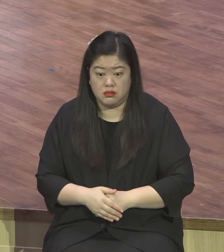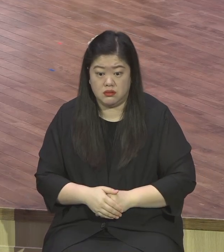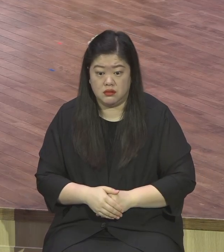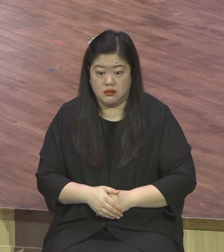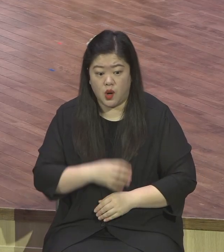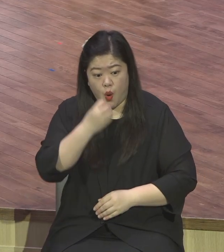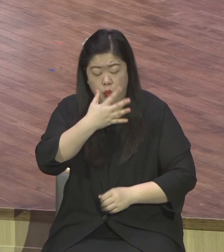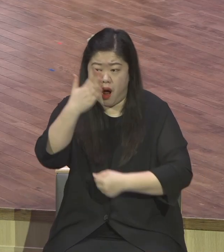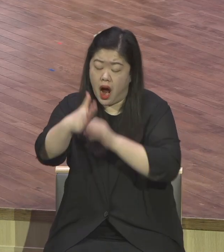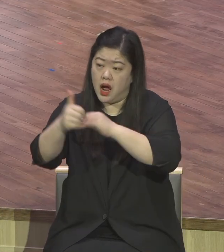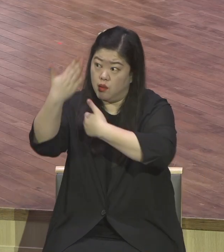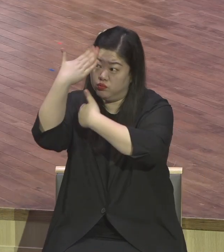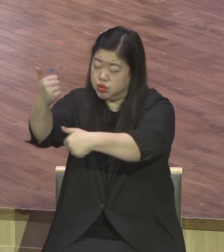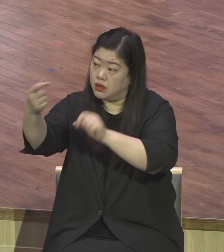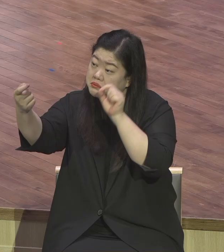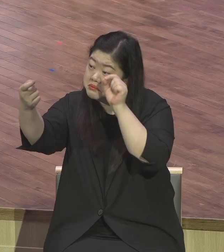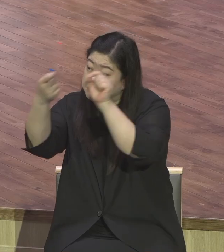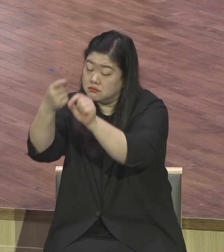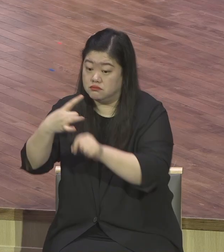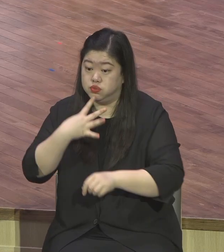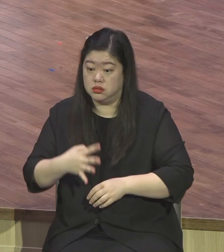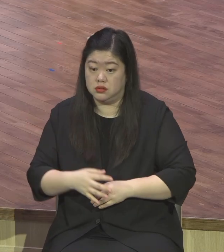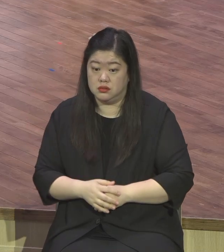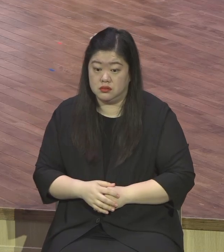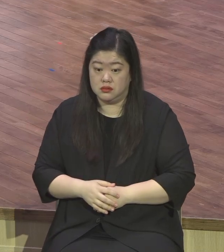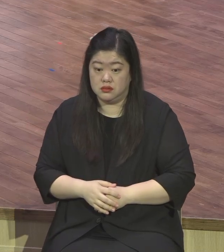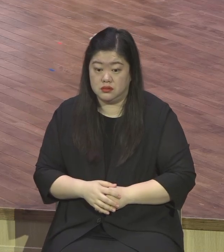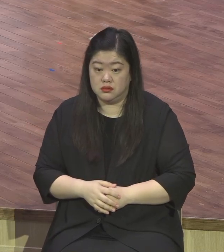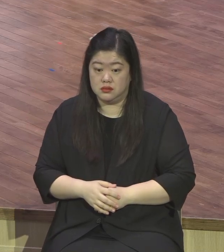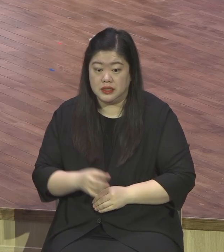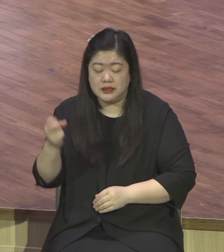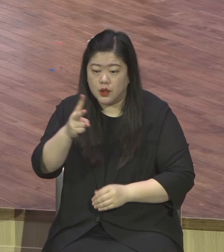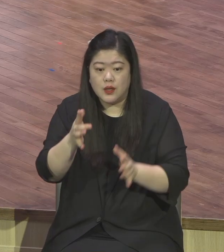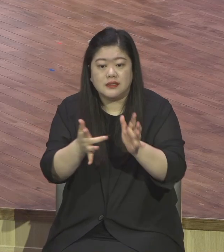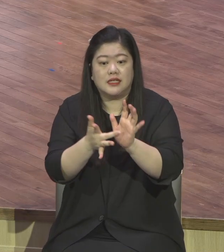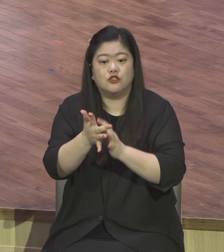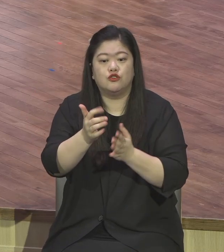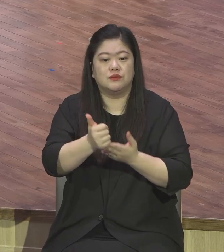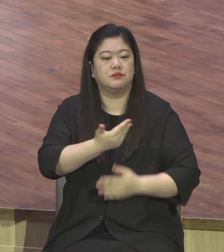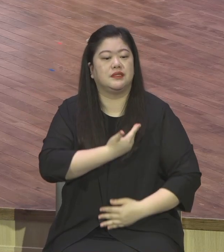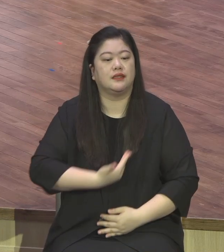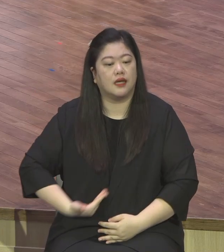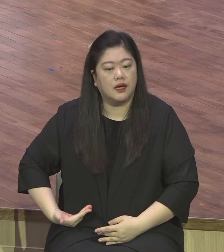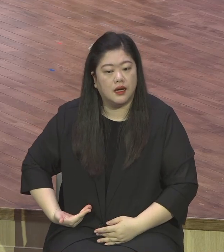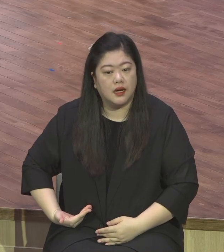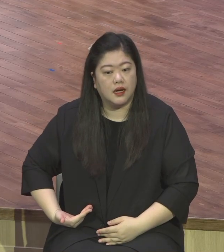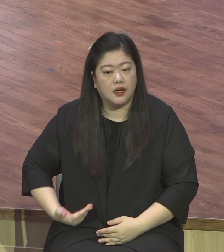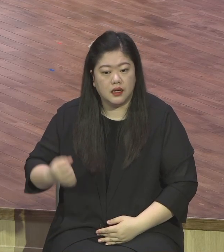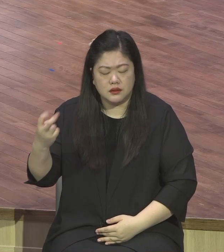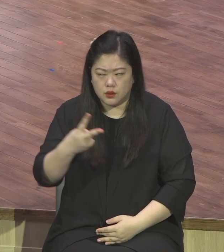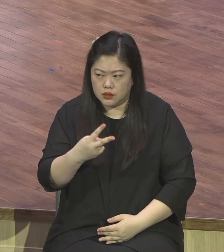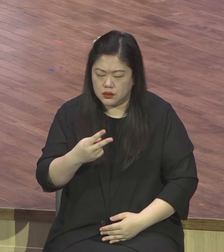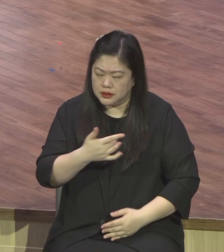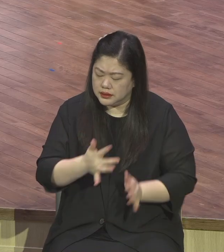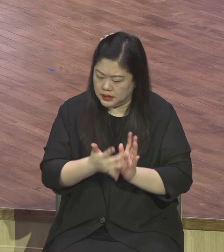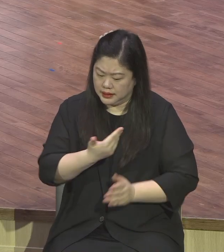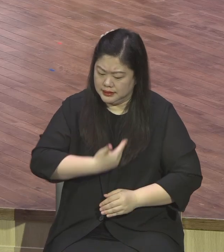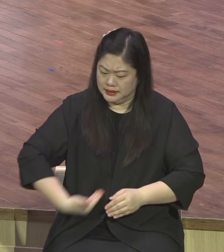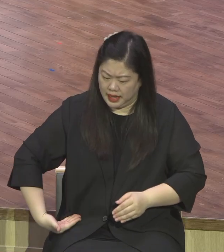영생의 감격 속에 화형을 당하면서도 웃었어요. 화형을 죽이는데 내로 황제가 나무에 묶어가 불에